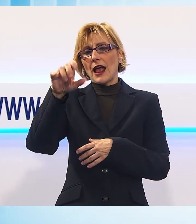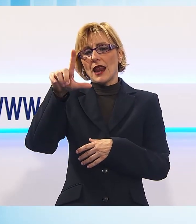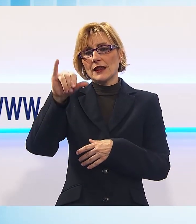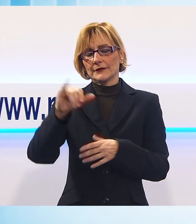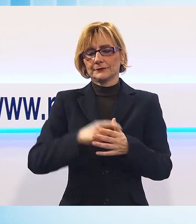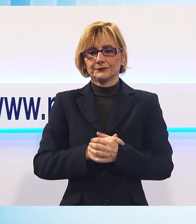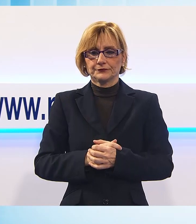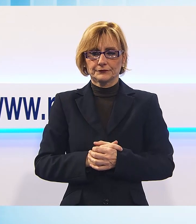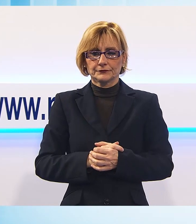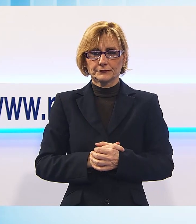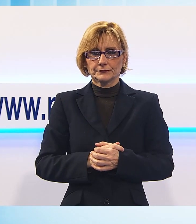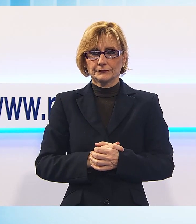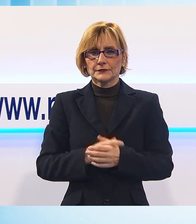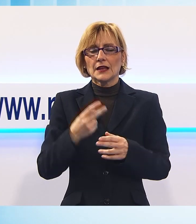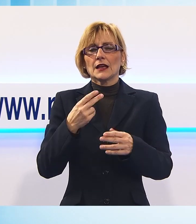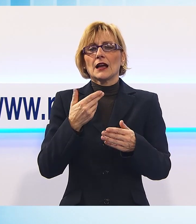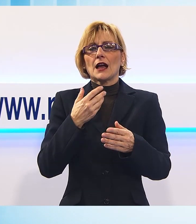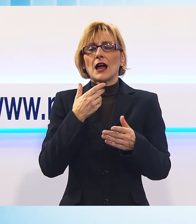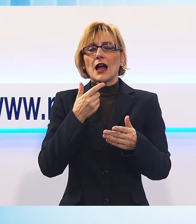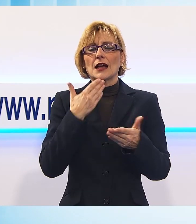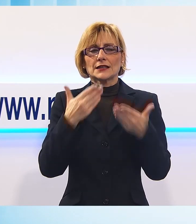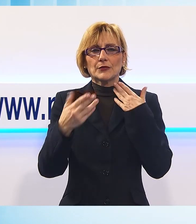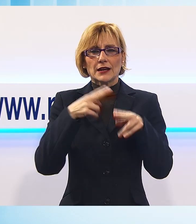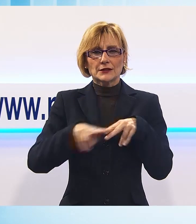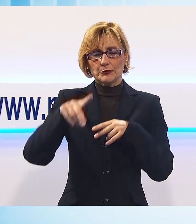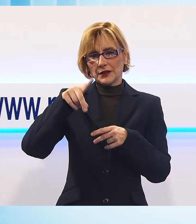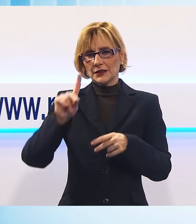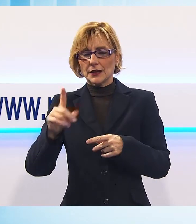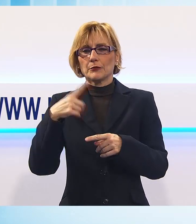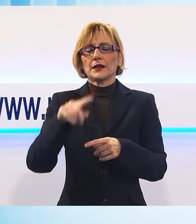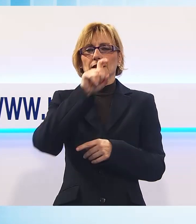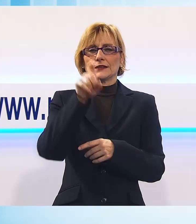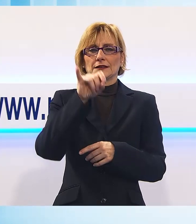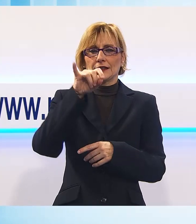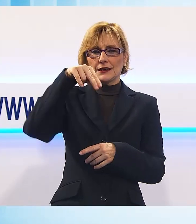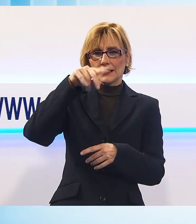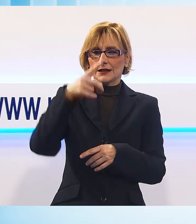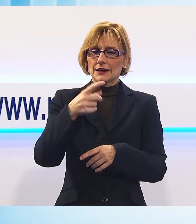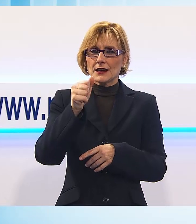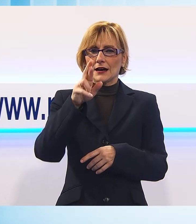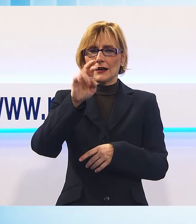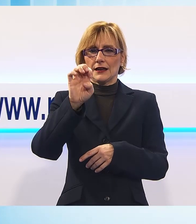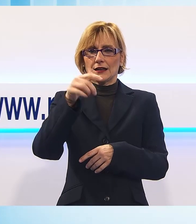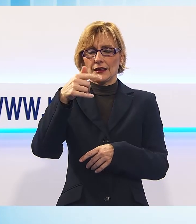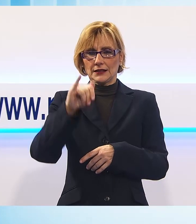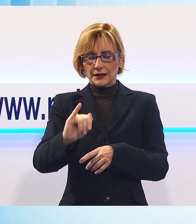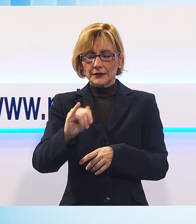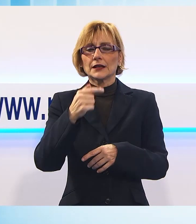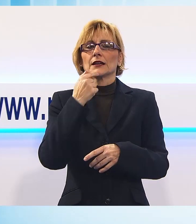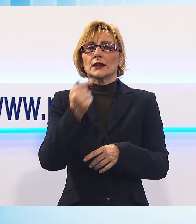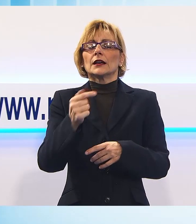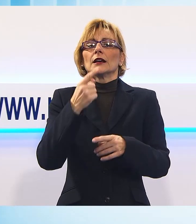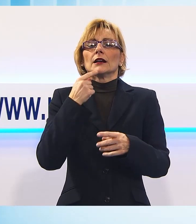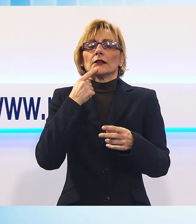Gli eletti nell'assemblea nazionale del PD per la mozione di Nicola Zingaretti insieme ad altri esponenti locali del partito hanno tracciato un